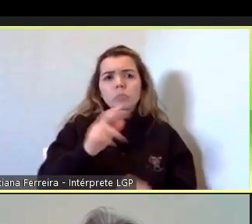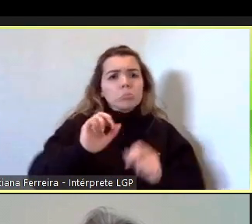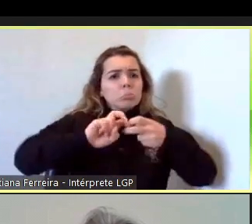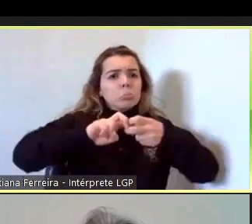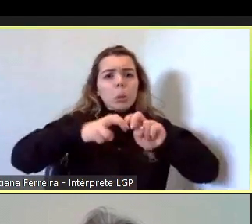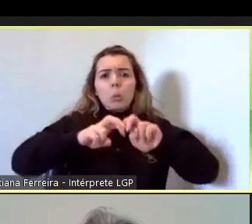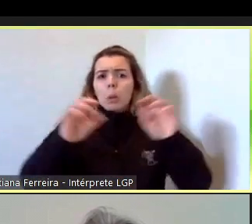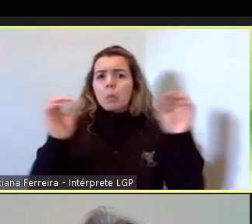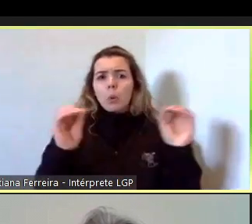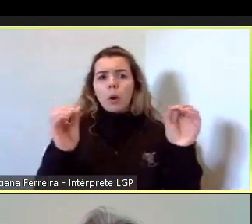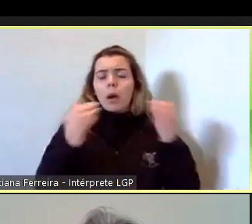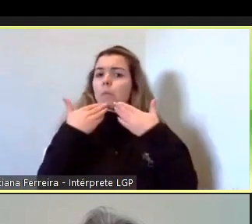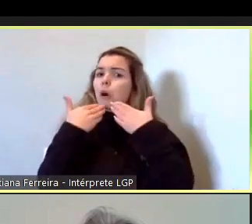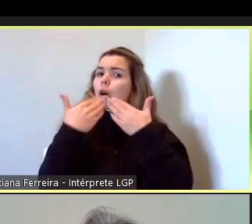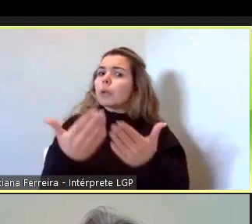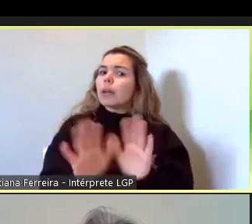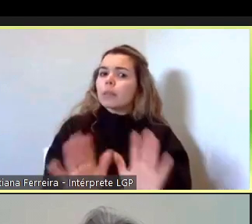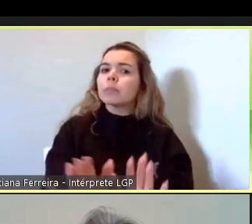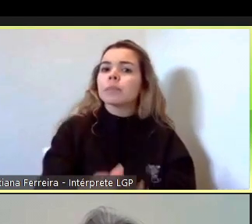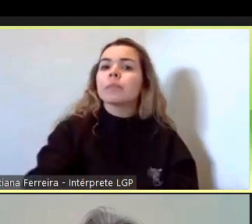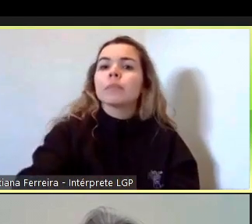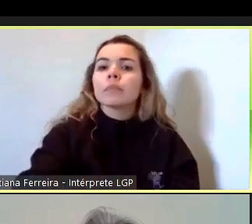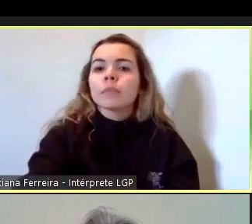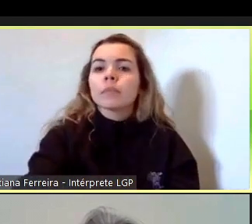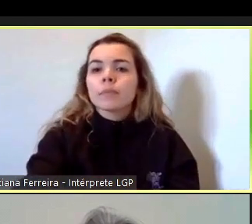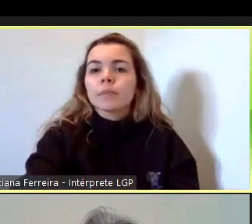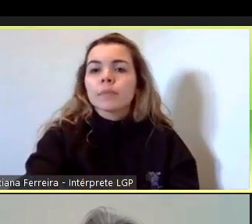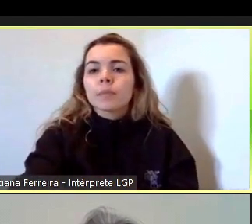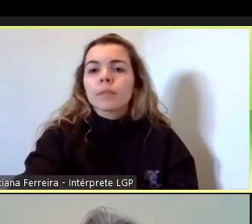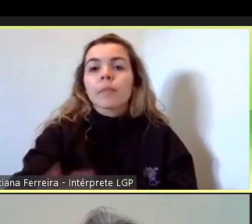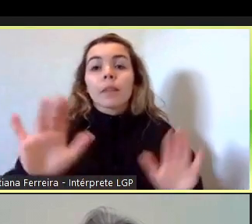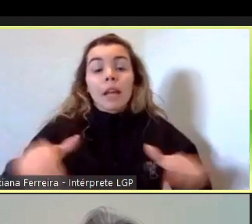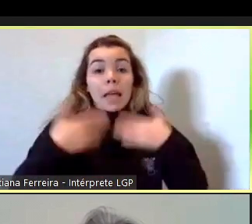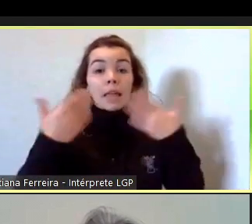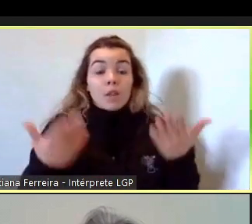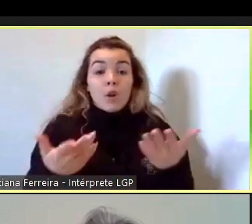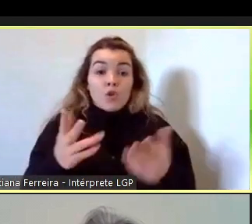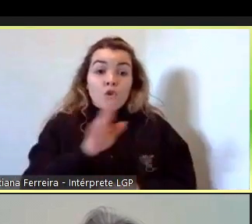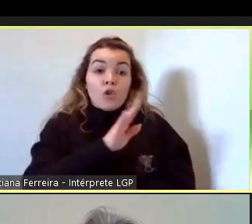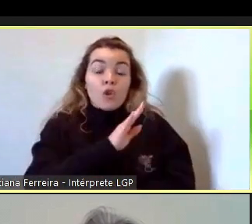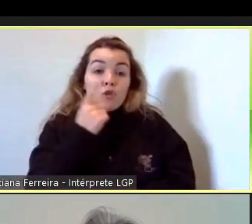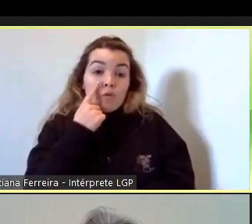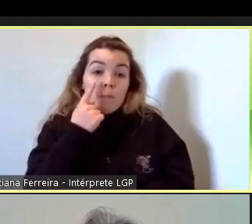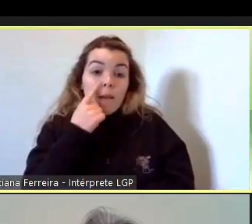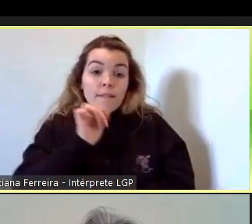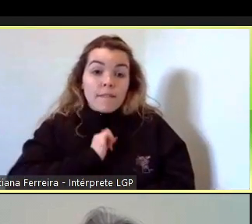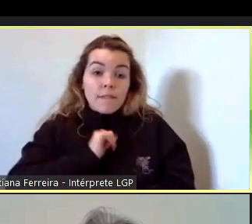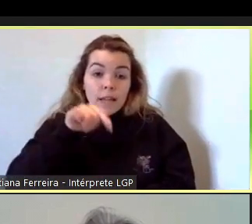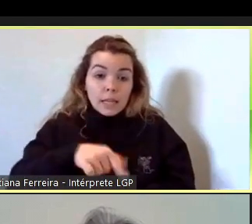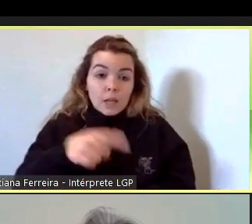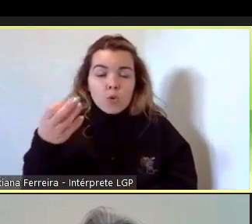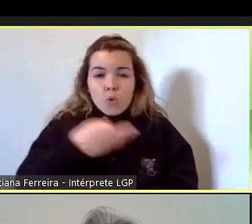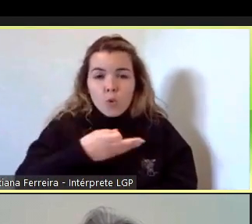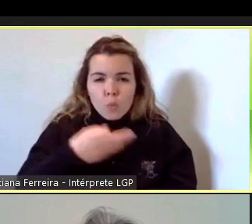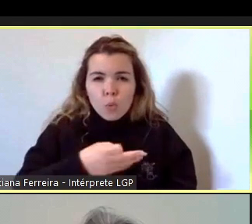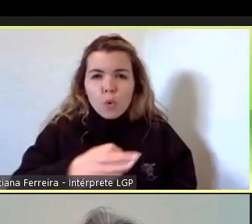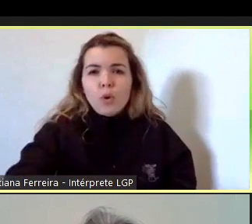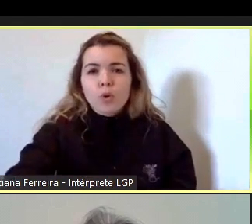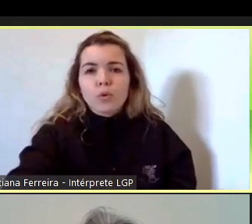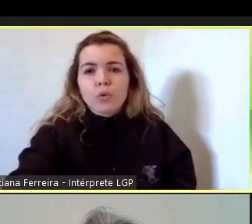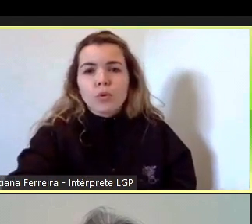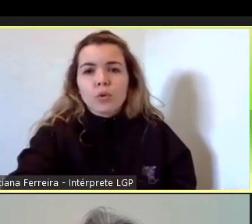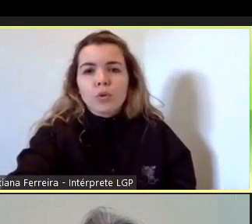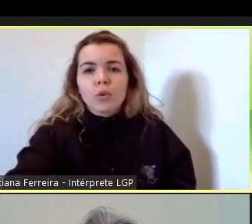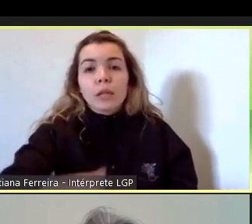da sua experiência aqui no Porto e no Grande Porto nos contactos com a Autoridade Tributária do Aneira qual é a sua experiência